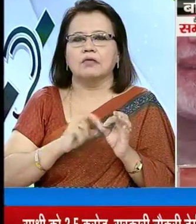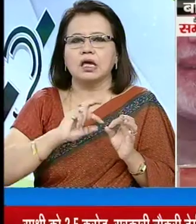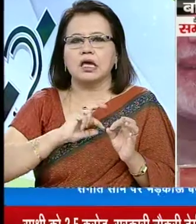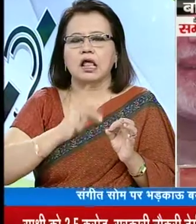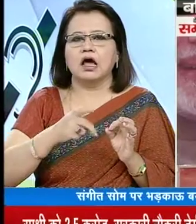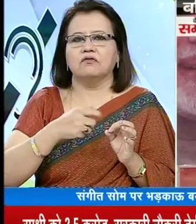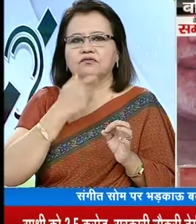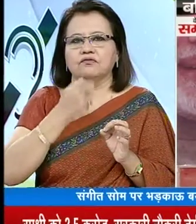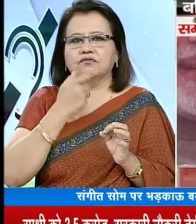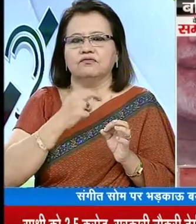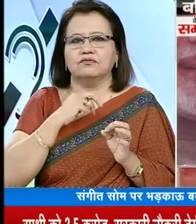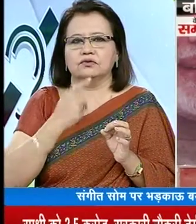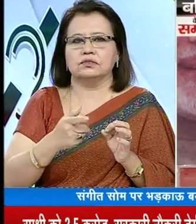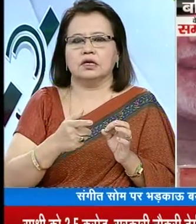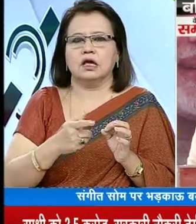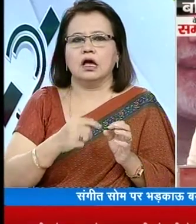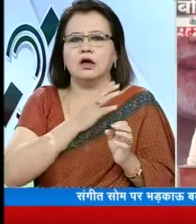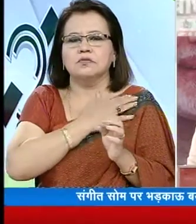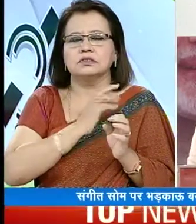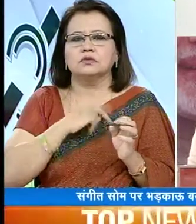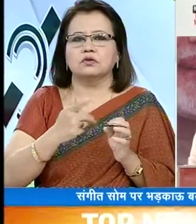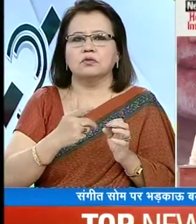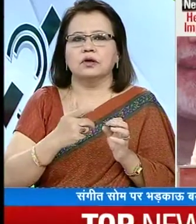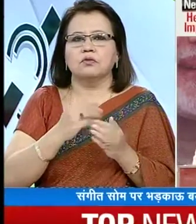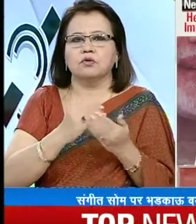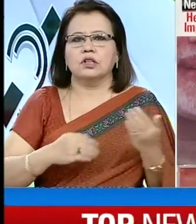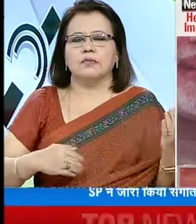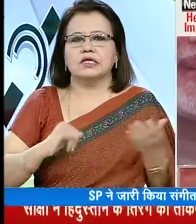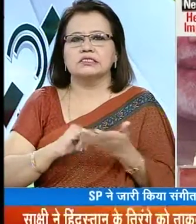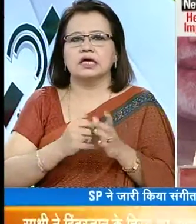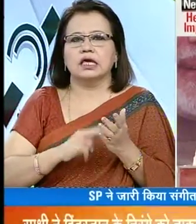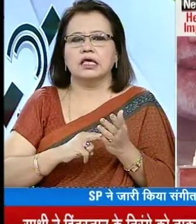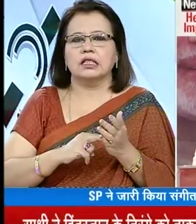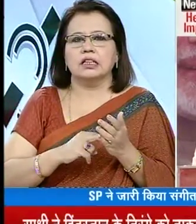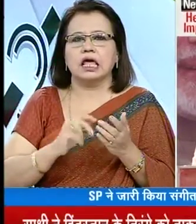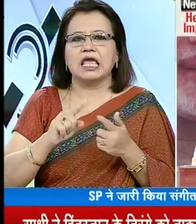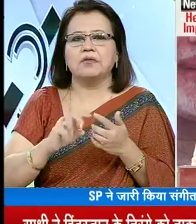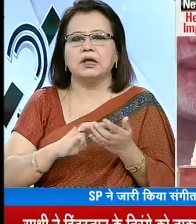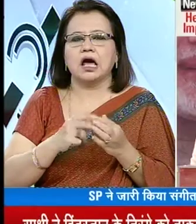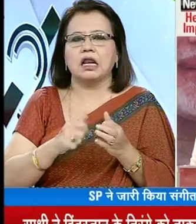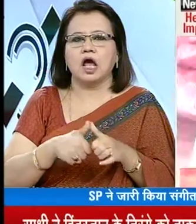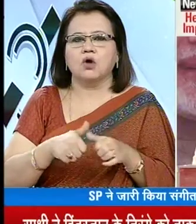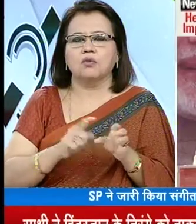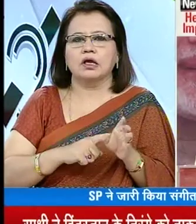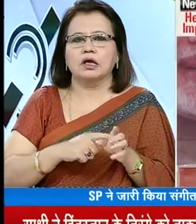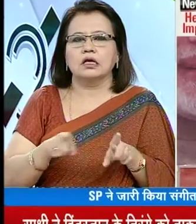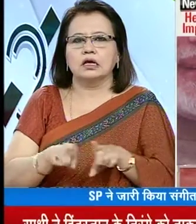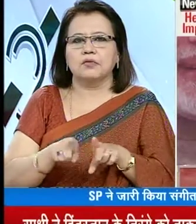बायानबाजी कर रहे है अरोपो के मताबिक संगीत सोम ने इमरान याकूब की तुलना पाकिस्तान और खुद की तुलना